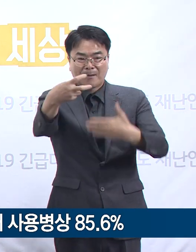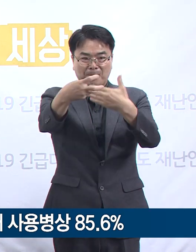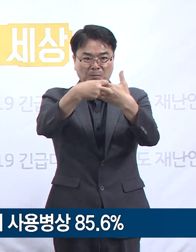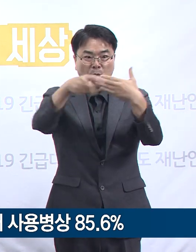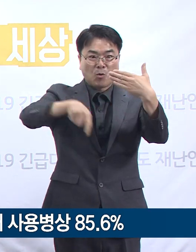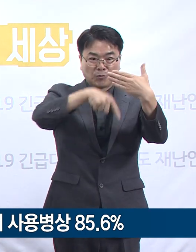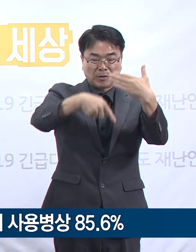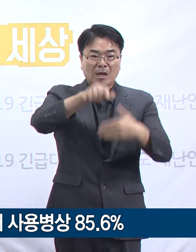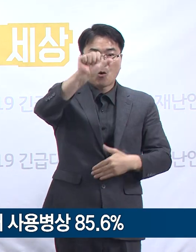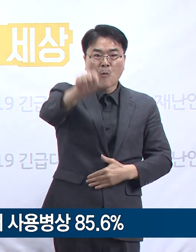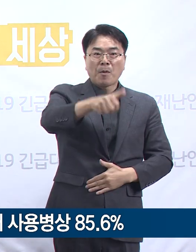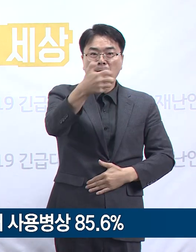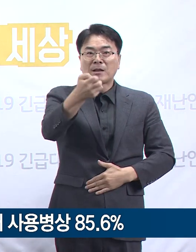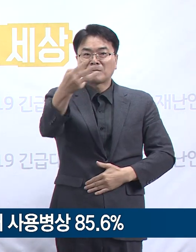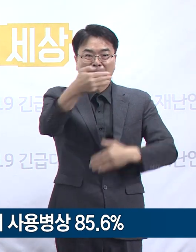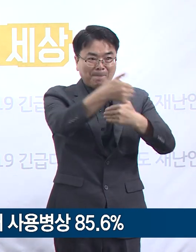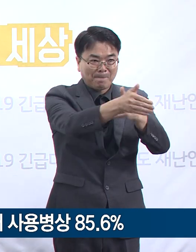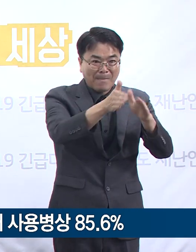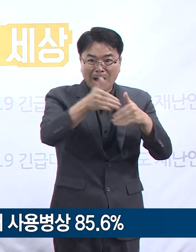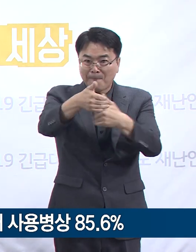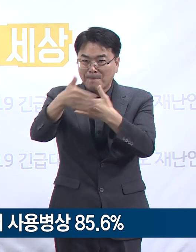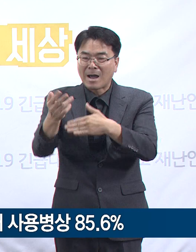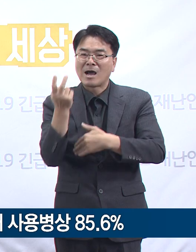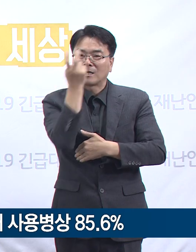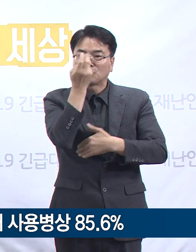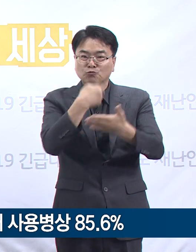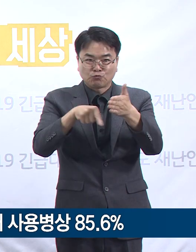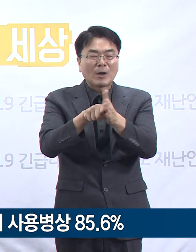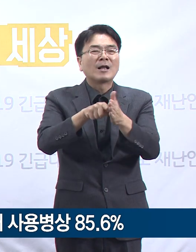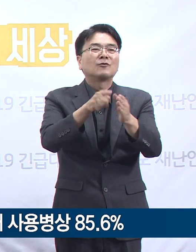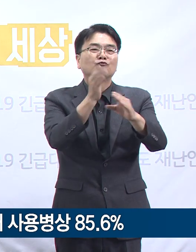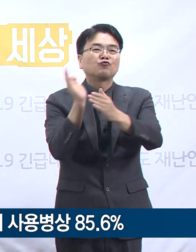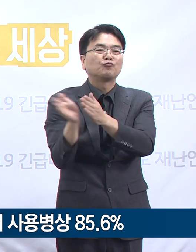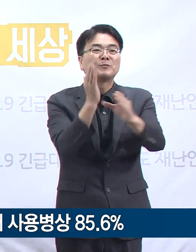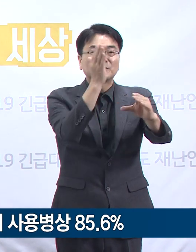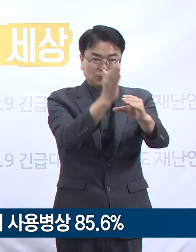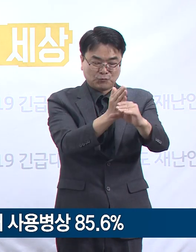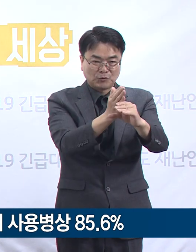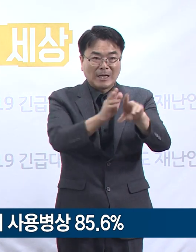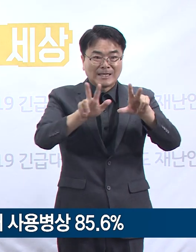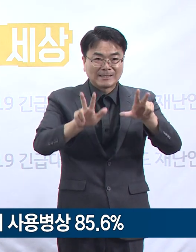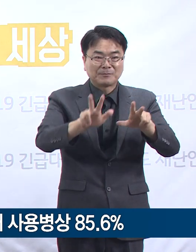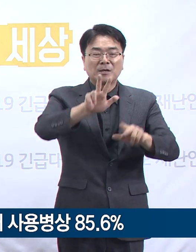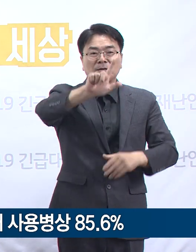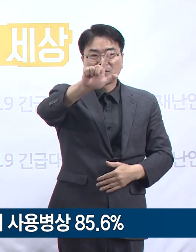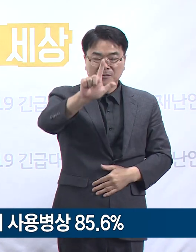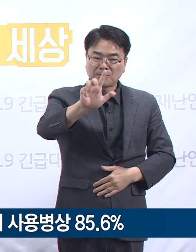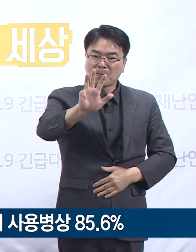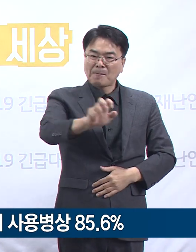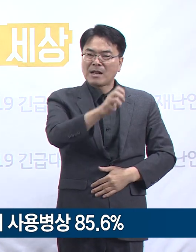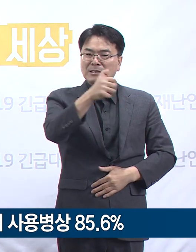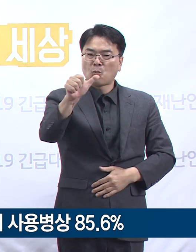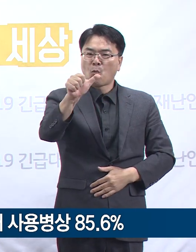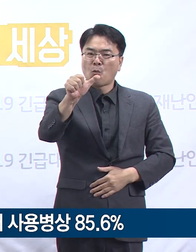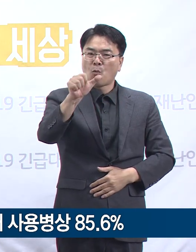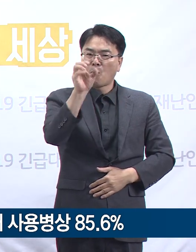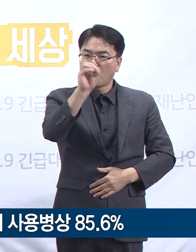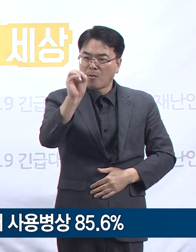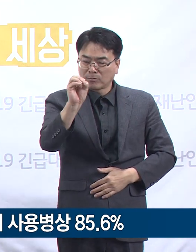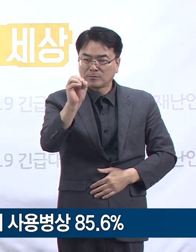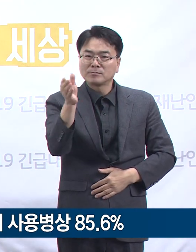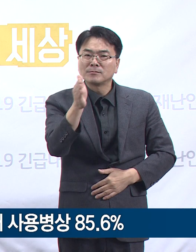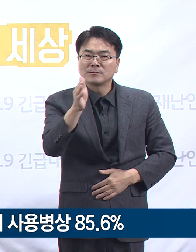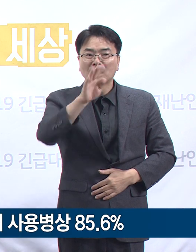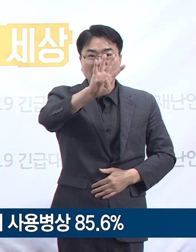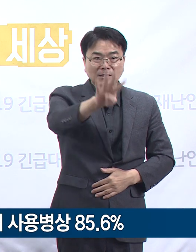583개의 확진자 치료 병상을 확보하고 있으며 현재 사용 중인 병상은 85.6%인